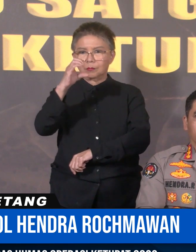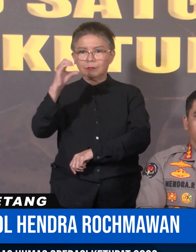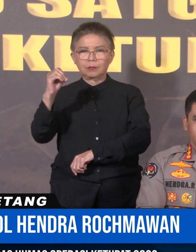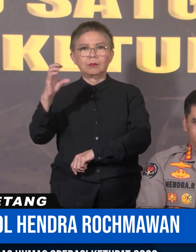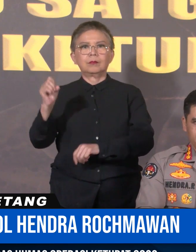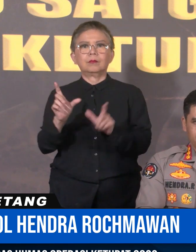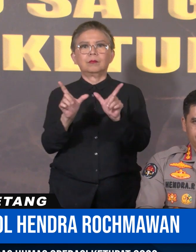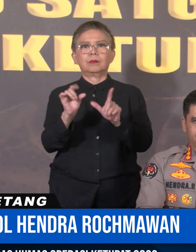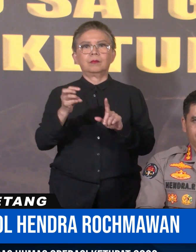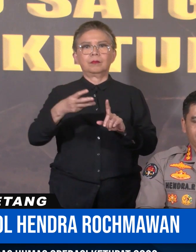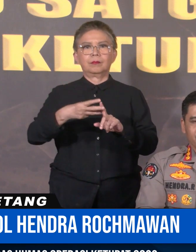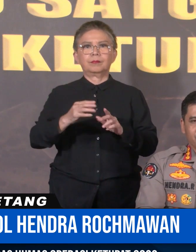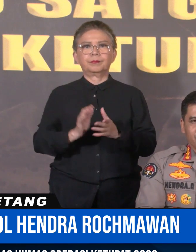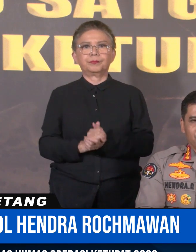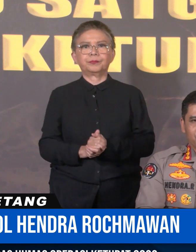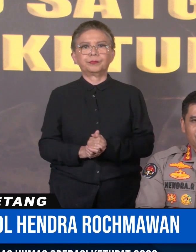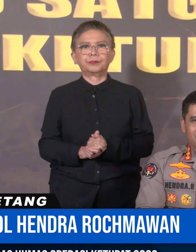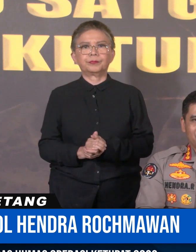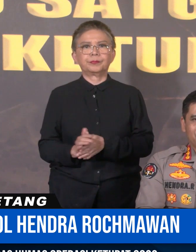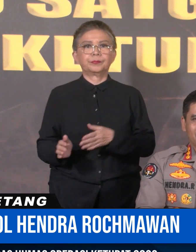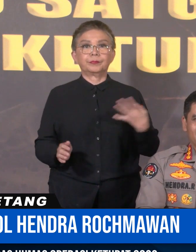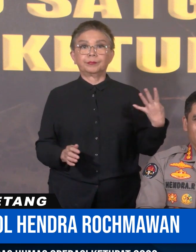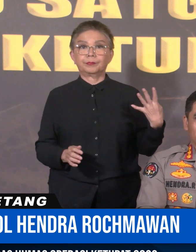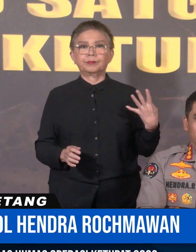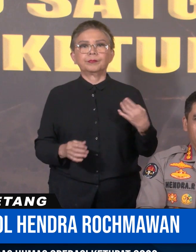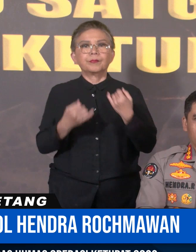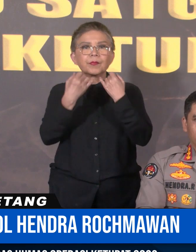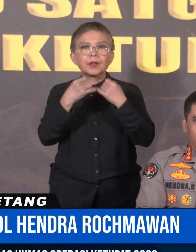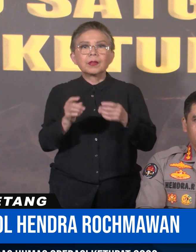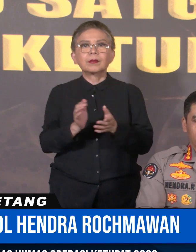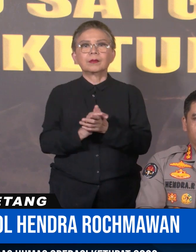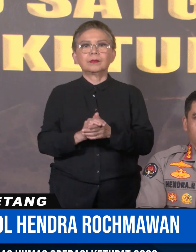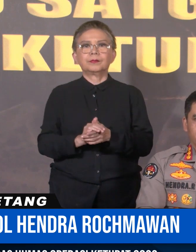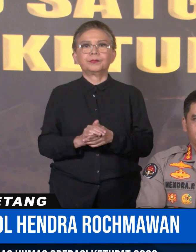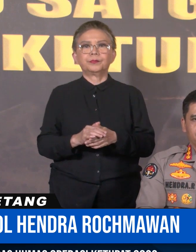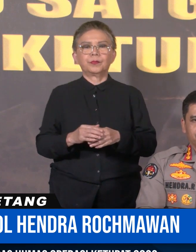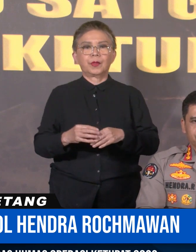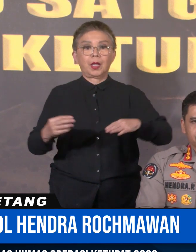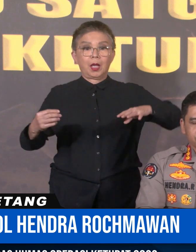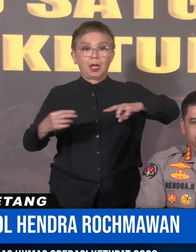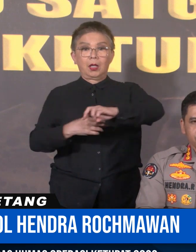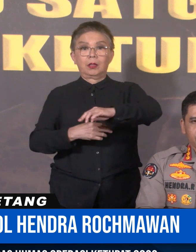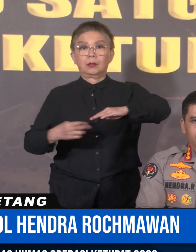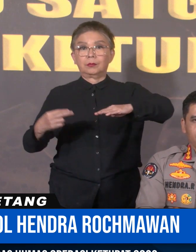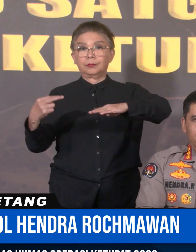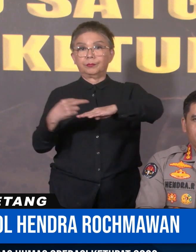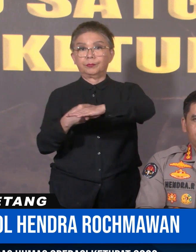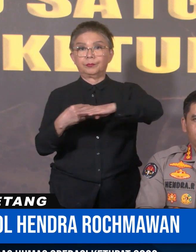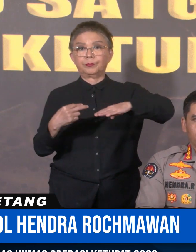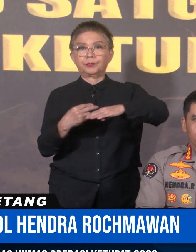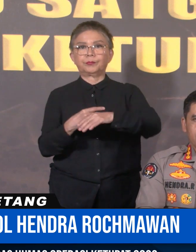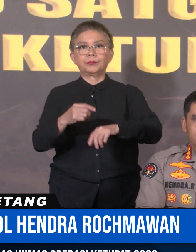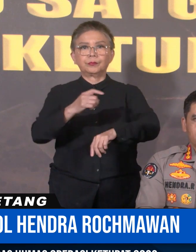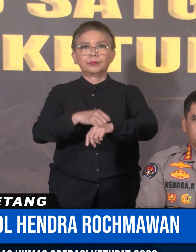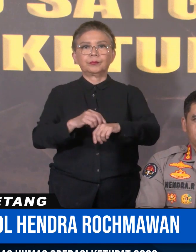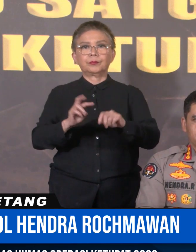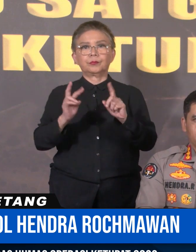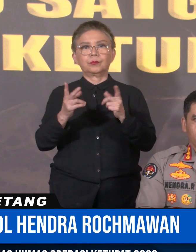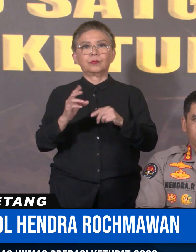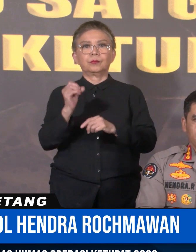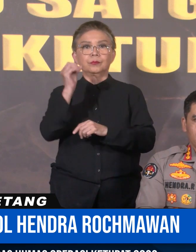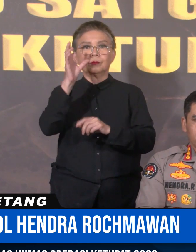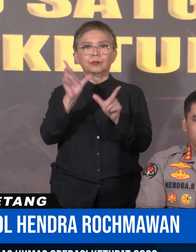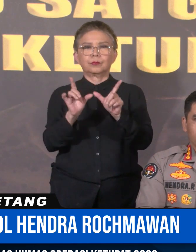.00 WIB Informasi keempat terkait pemberlakuan kontraflow Pada pukul 12